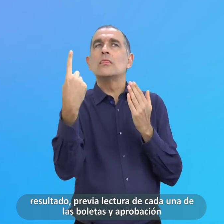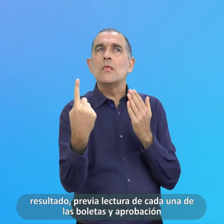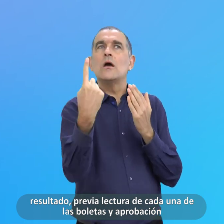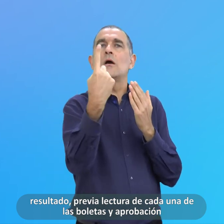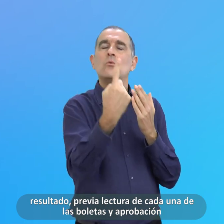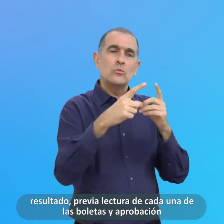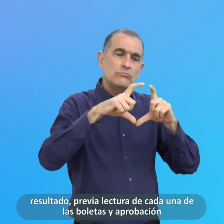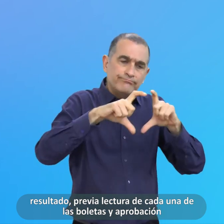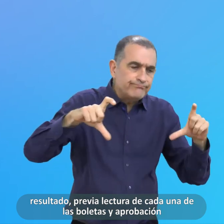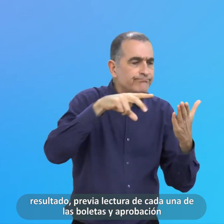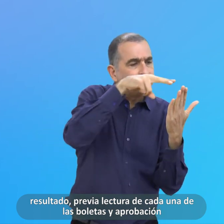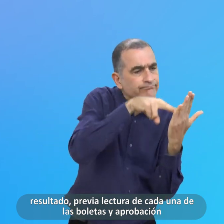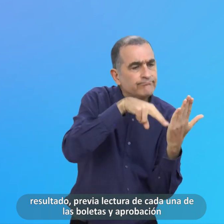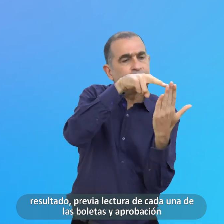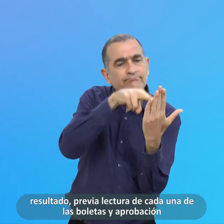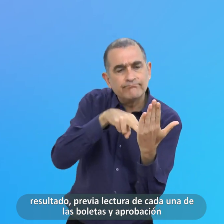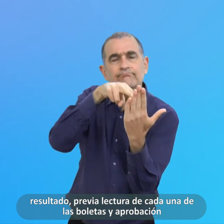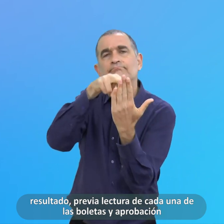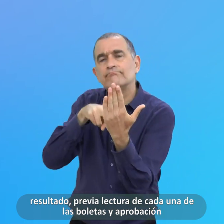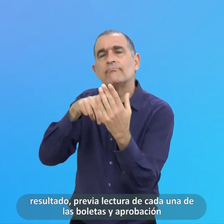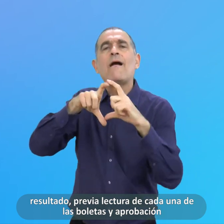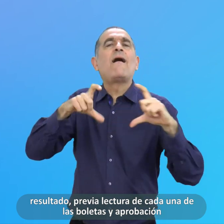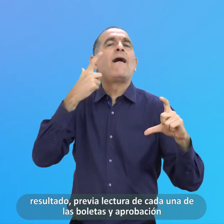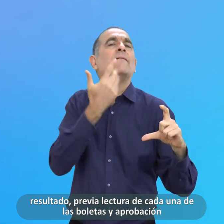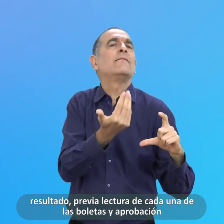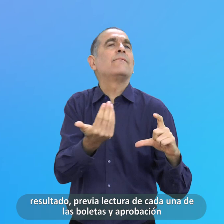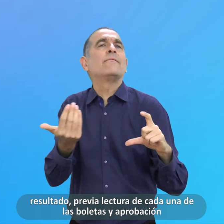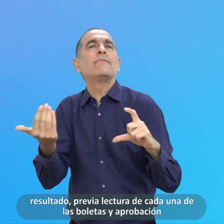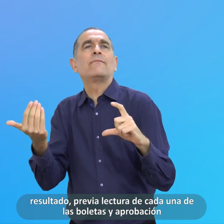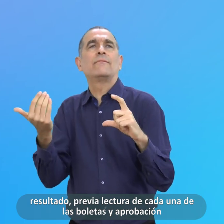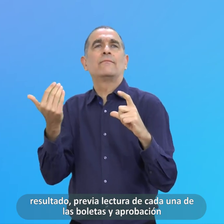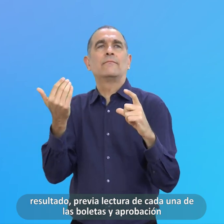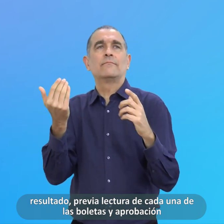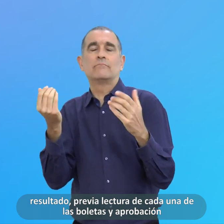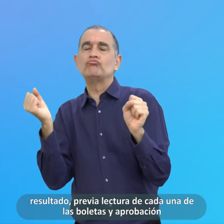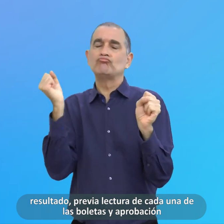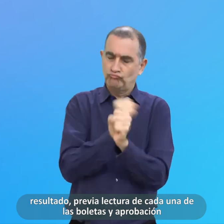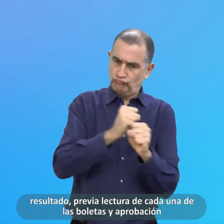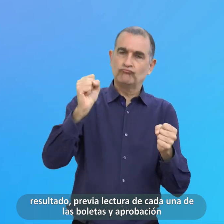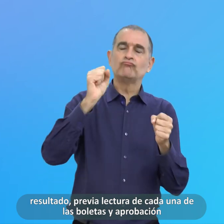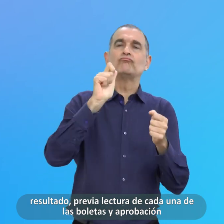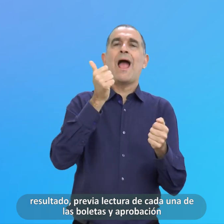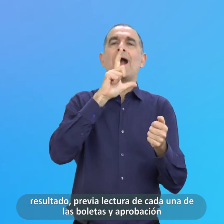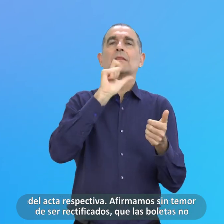Cada Una De Las Boletas Y Aprobación Del Acta